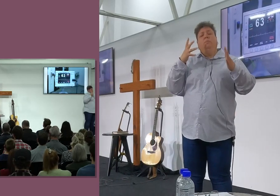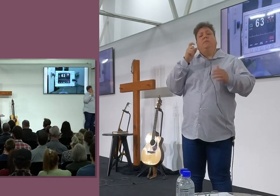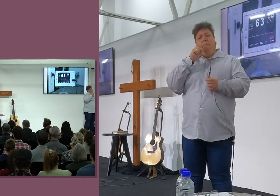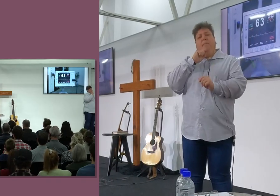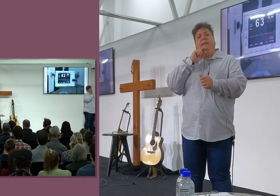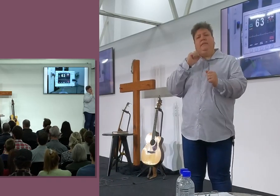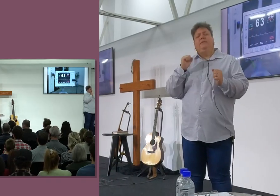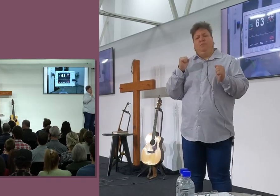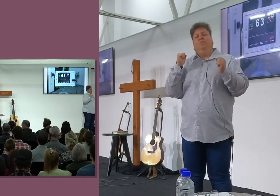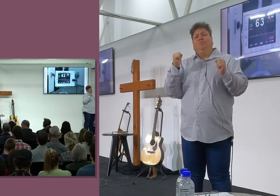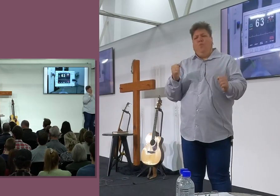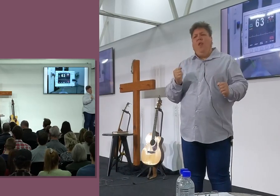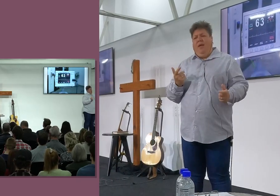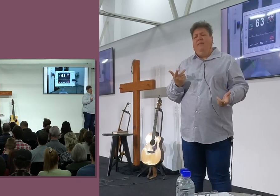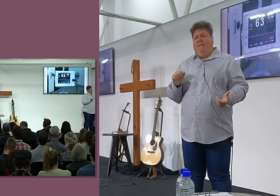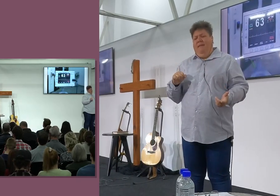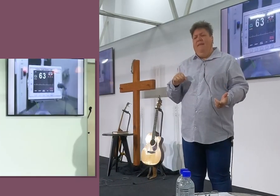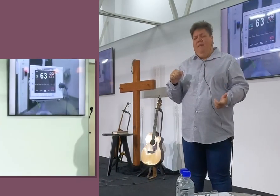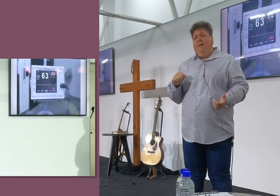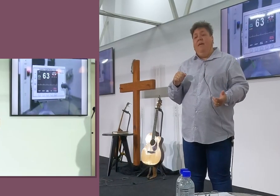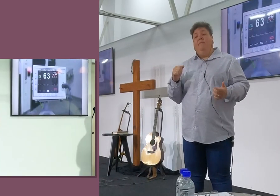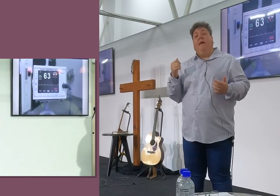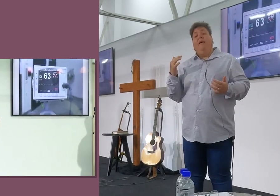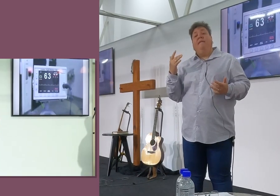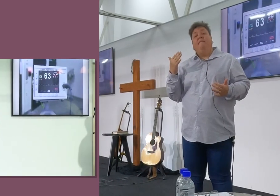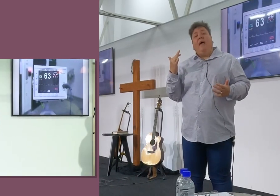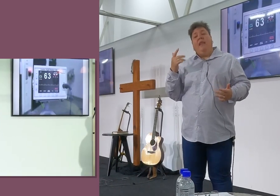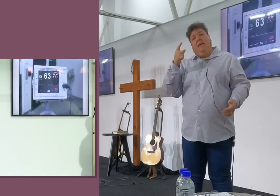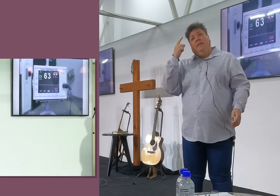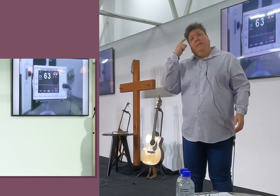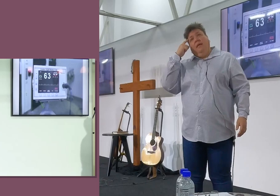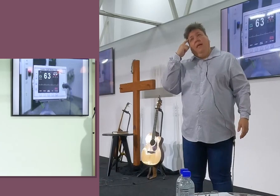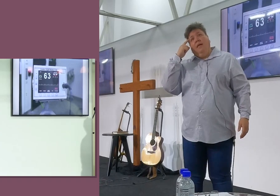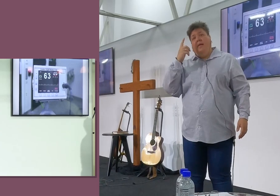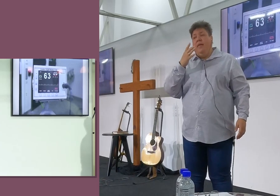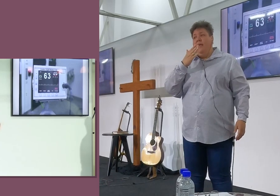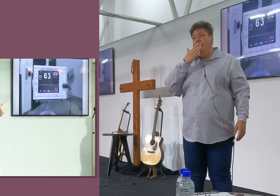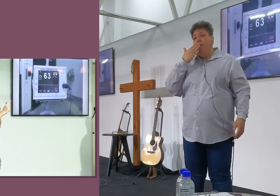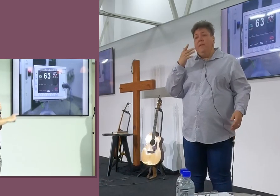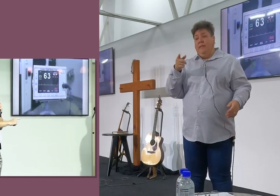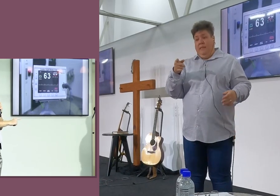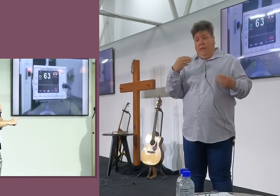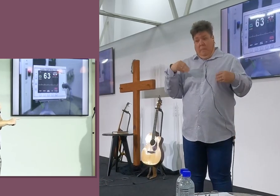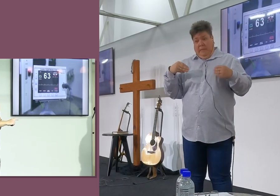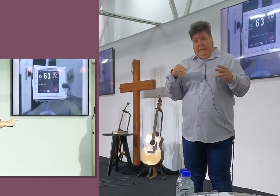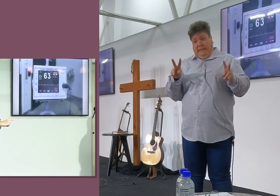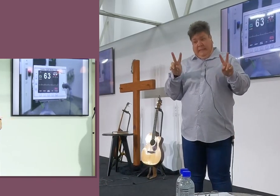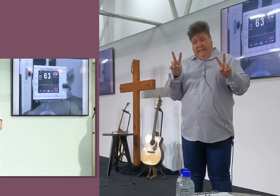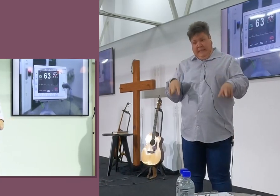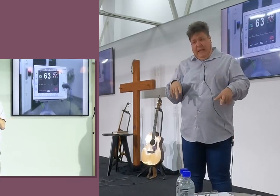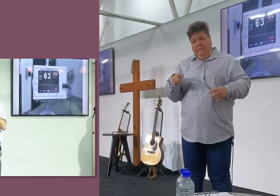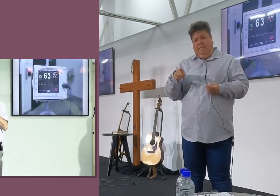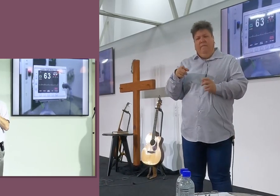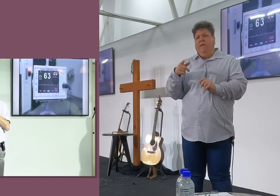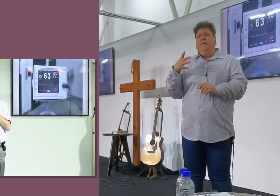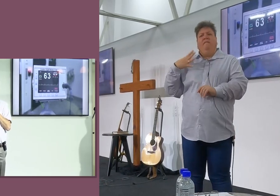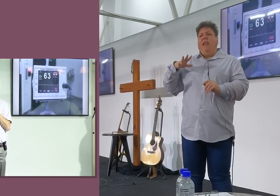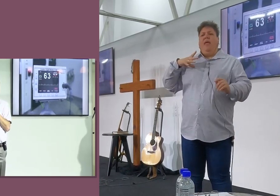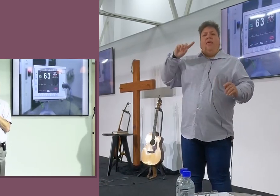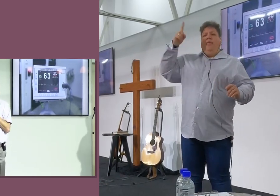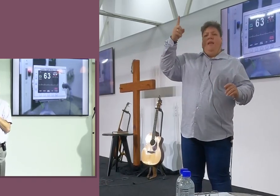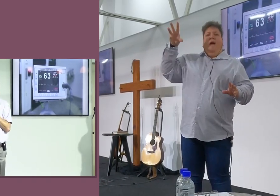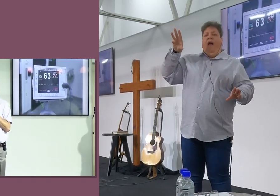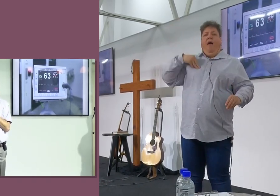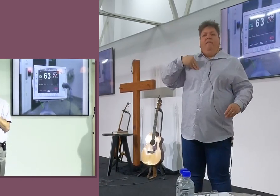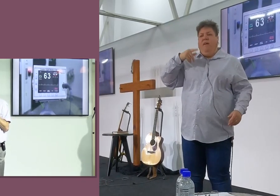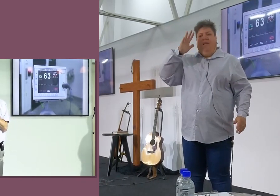Weet, Dat is een ernstiger ding achter dit, Dat te denk, Jiese ou, Wat, Selfs op sy doodsbed, Dat hy nie die Heere aangegrijp, Wat